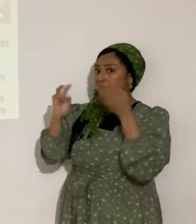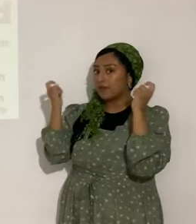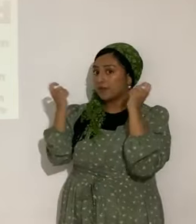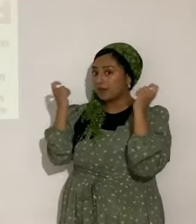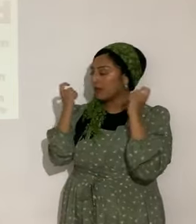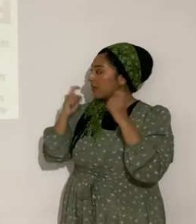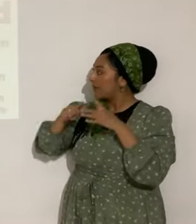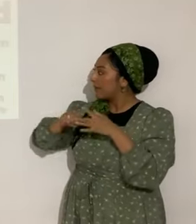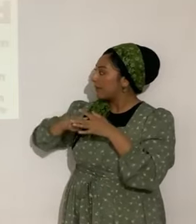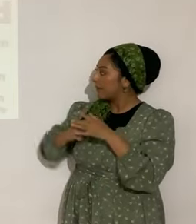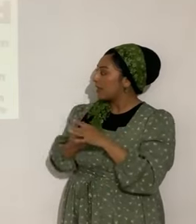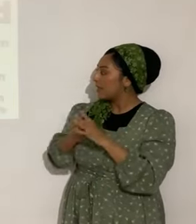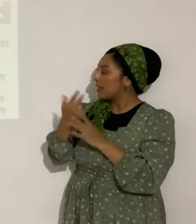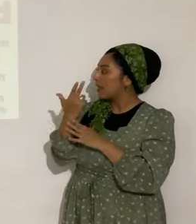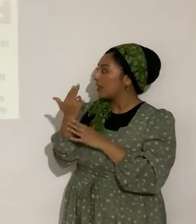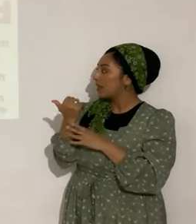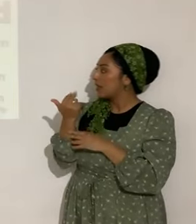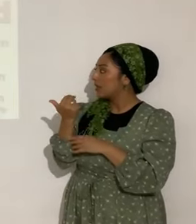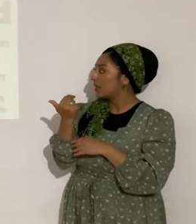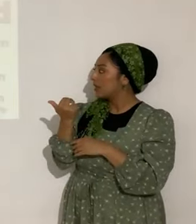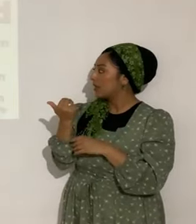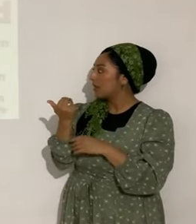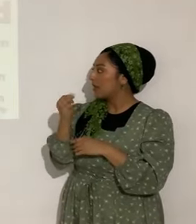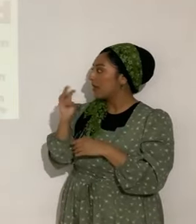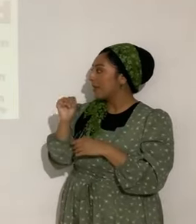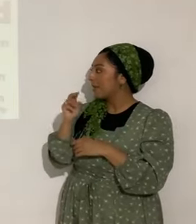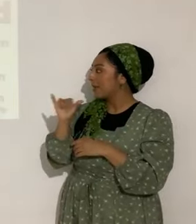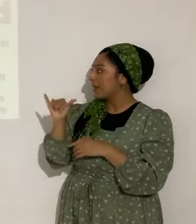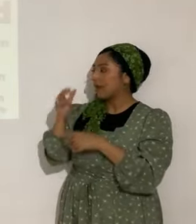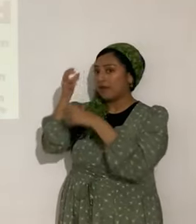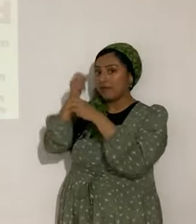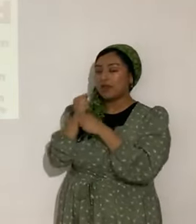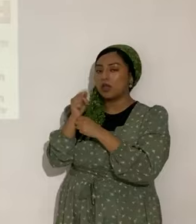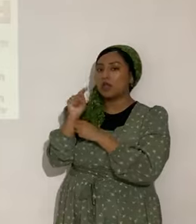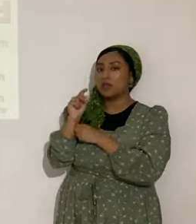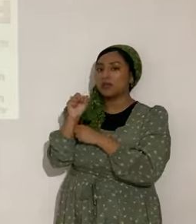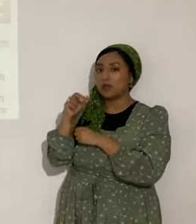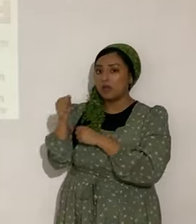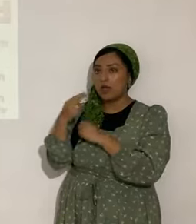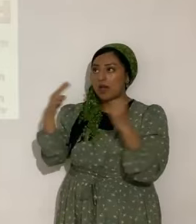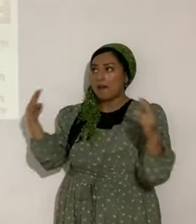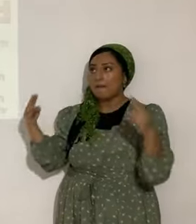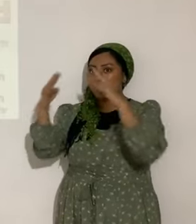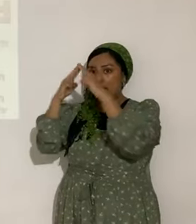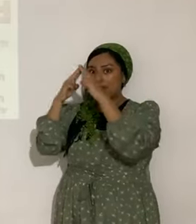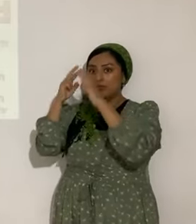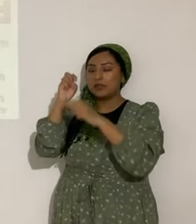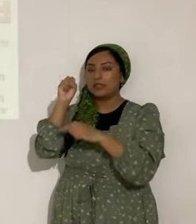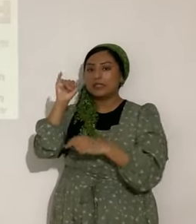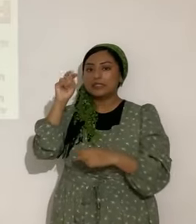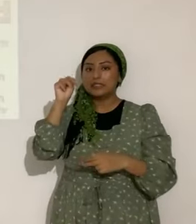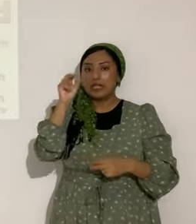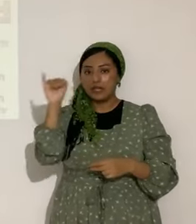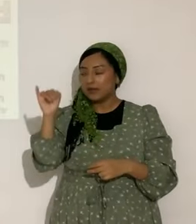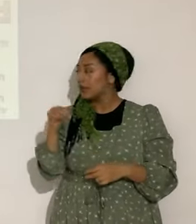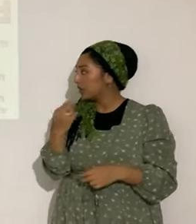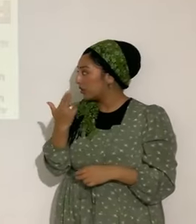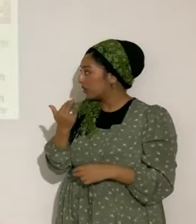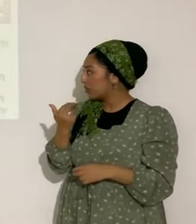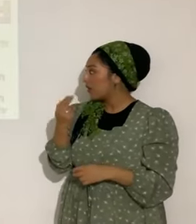fiesta de las semanas, ¿sí? Cuando fue recibida la Torá, aleluya, en el monte Sinaí, ¿sí? Es del 13 al 14